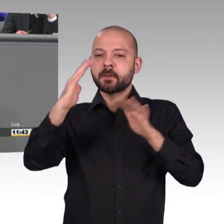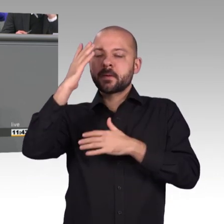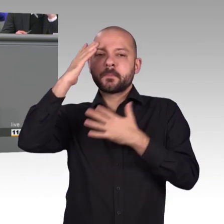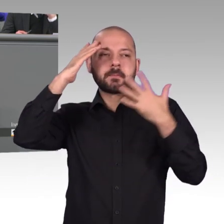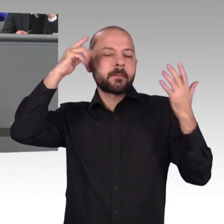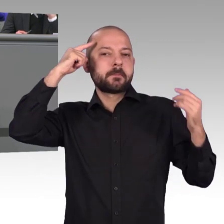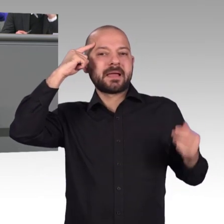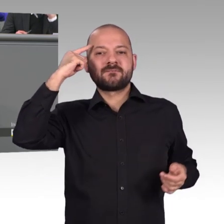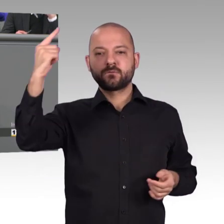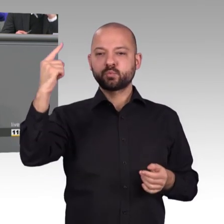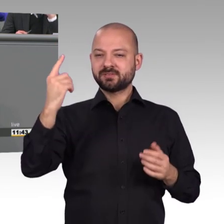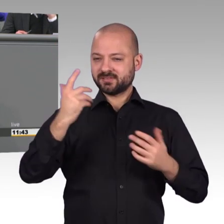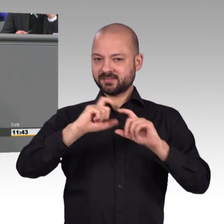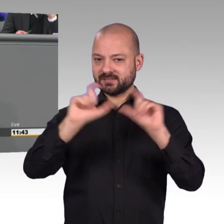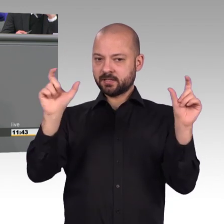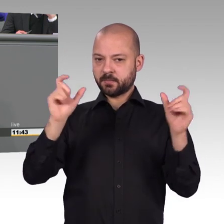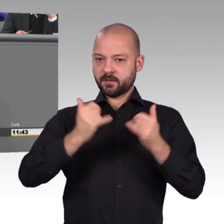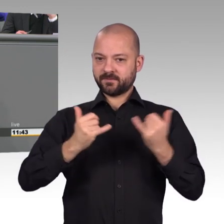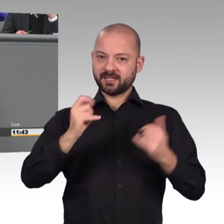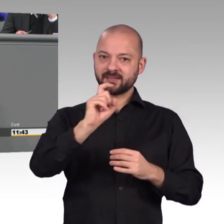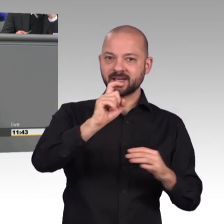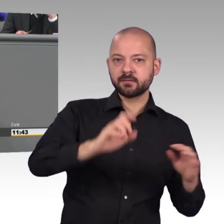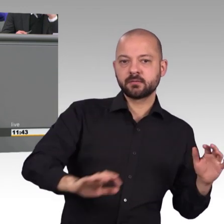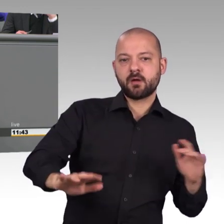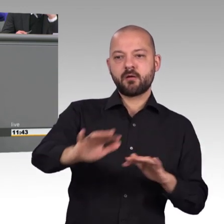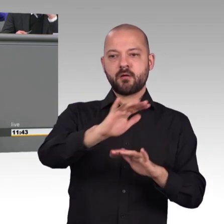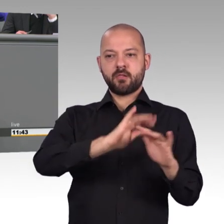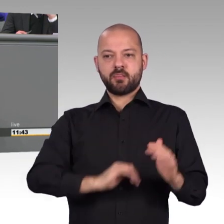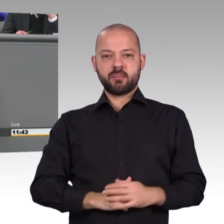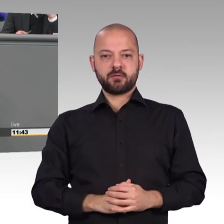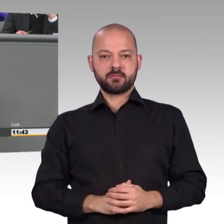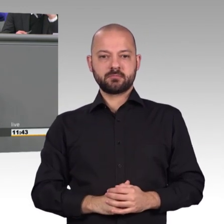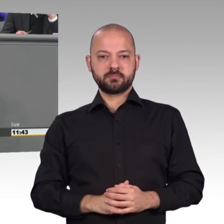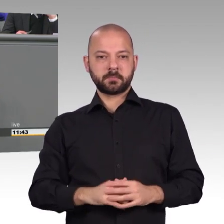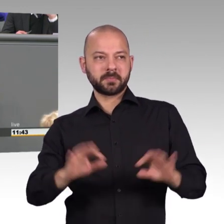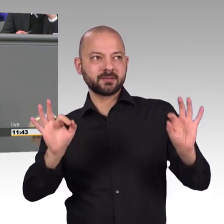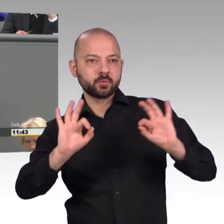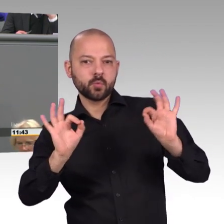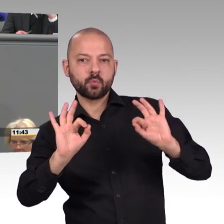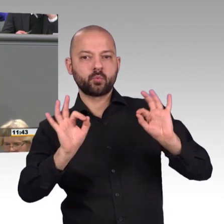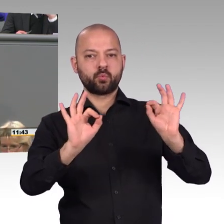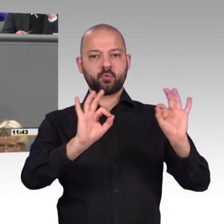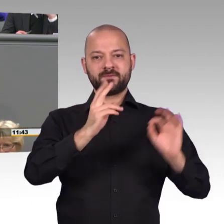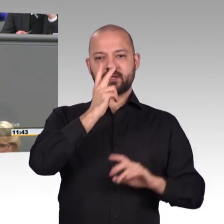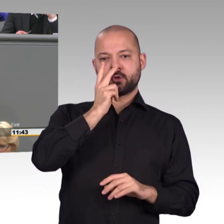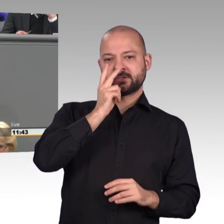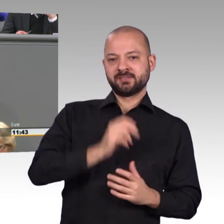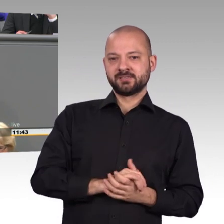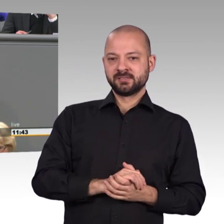Cyberkriminalität auf 55 Milliarden Euro. Experten gehen sogar davon aus, dass jedes vierte Unternehmen in unserem